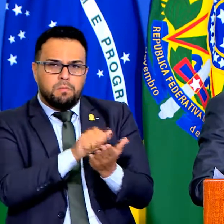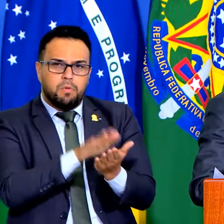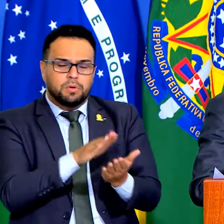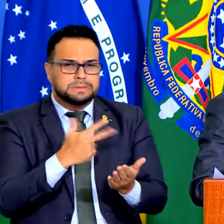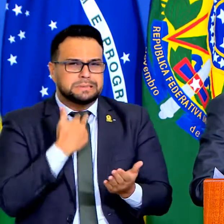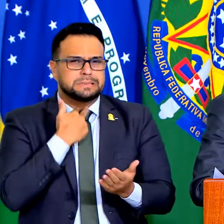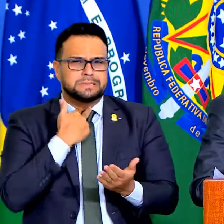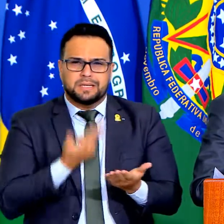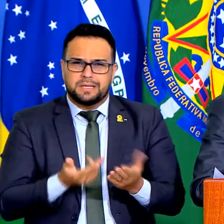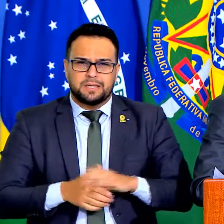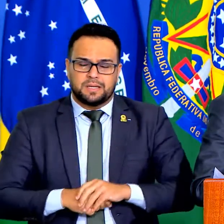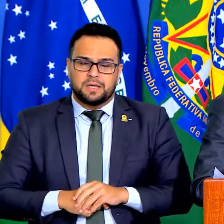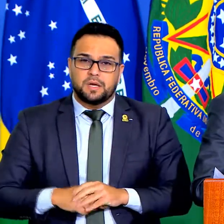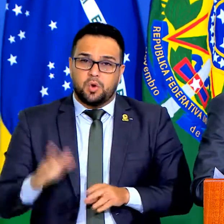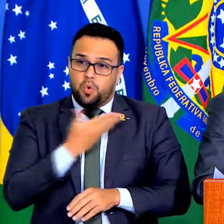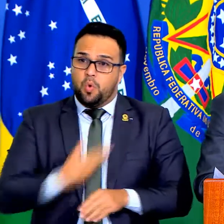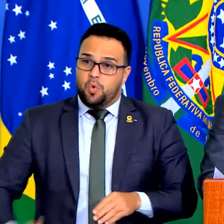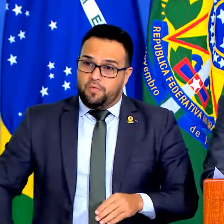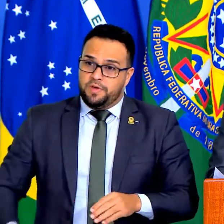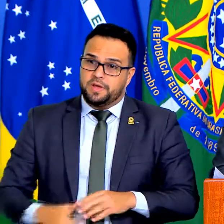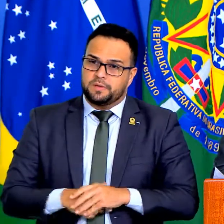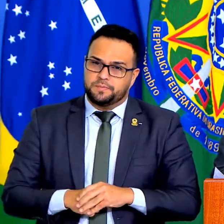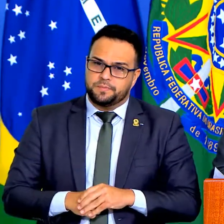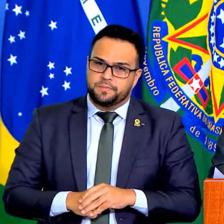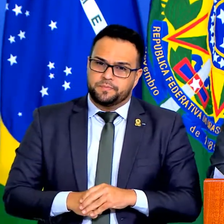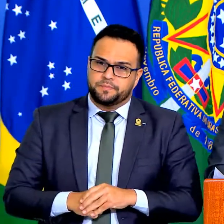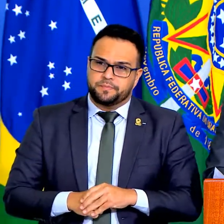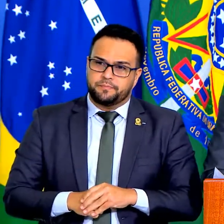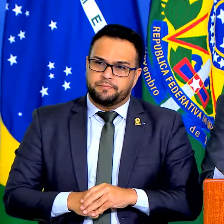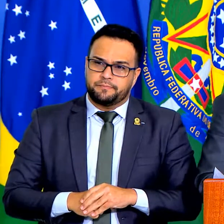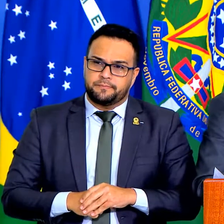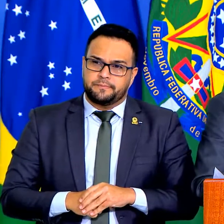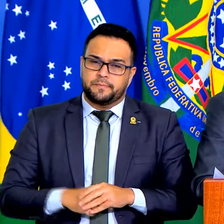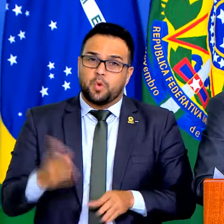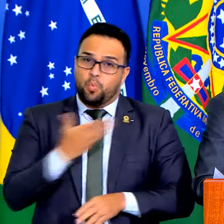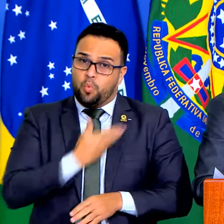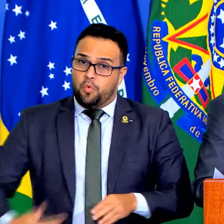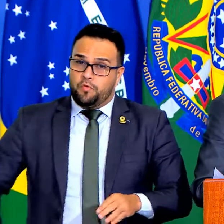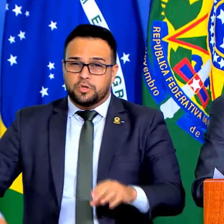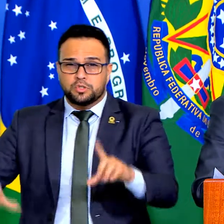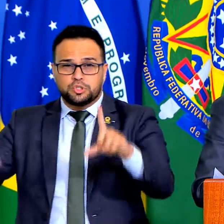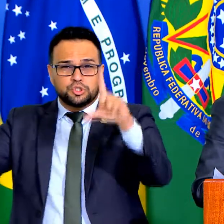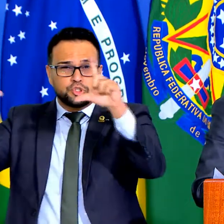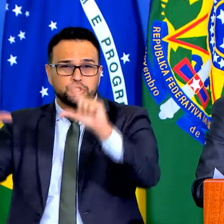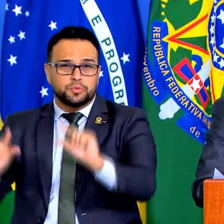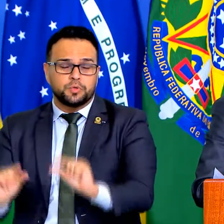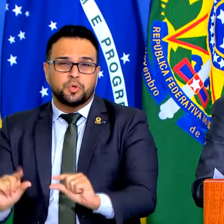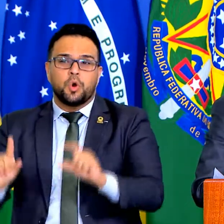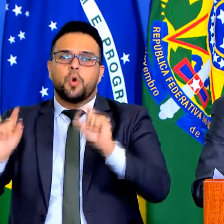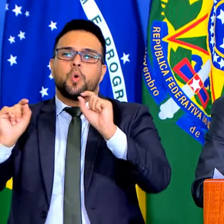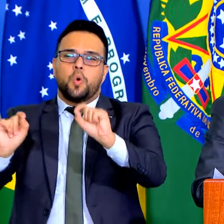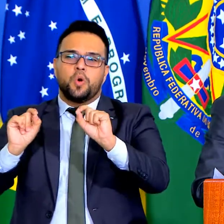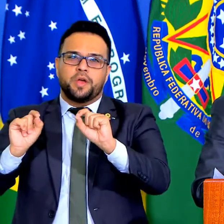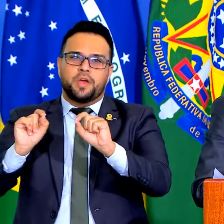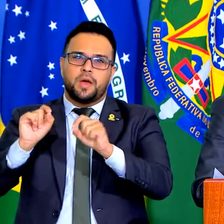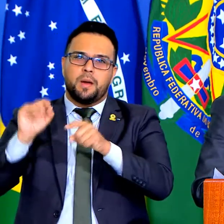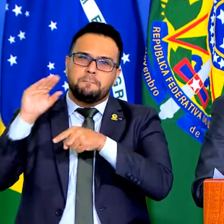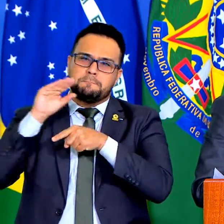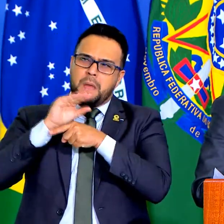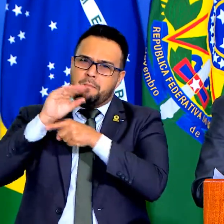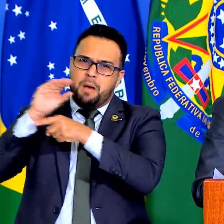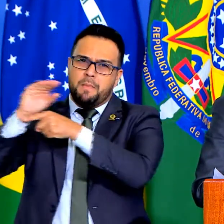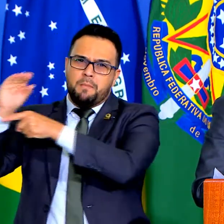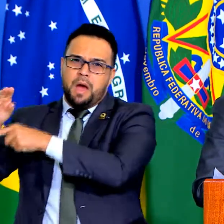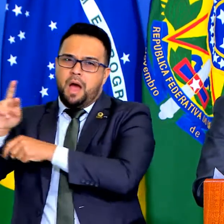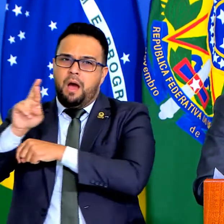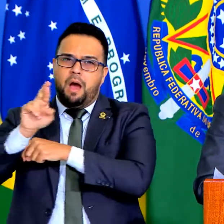No nosso governo, diminuímos o número e em muito dos radares. não pode